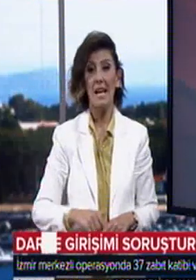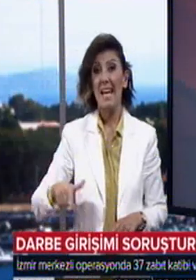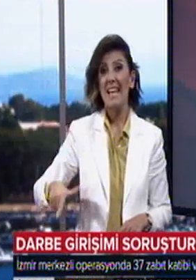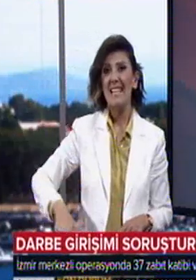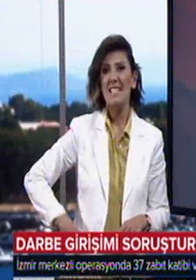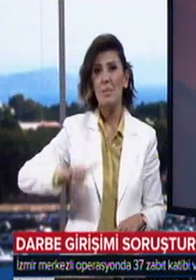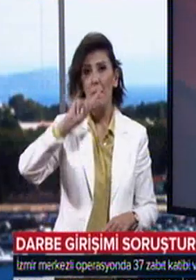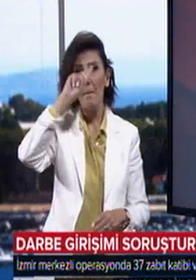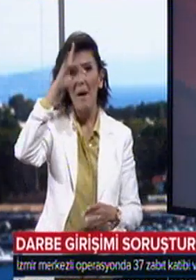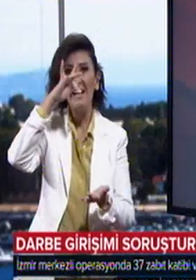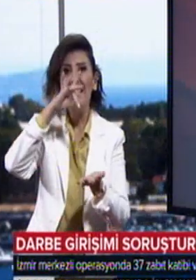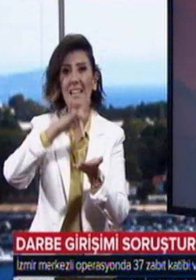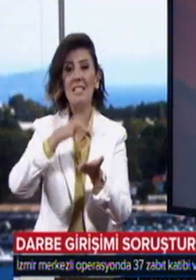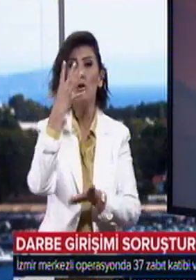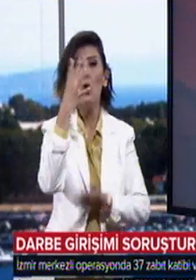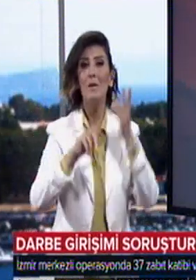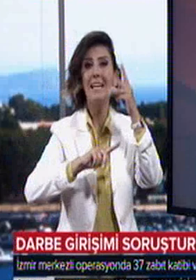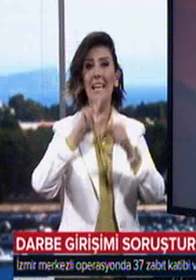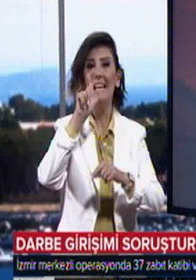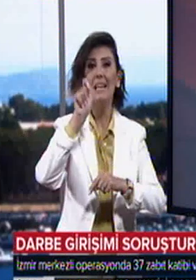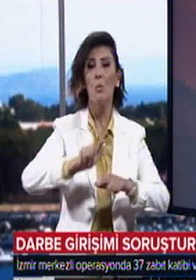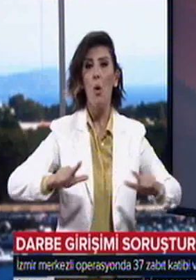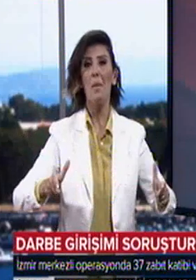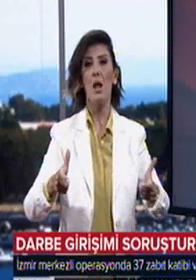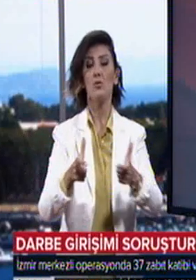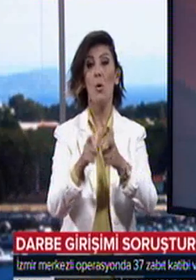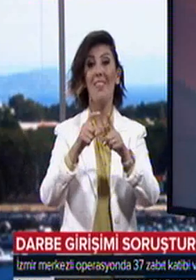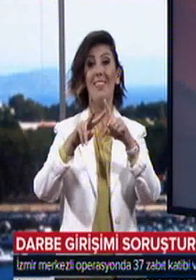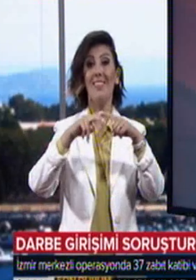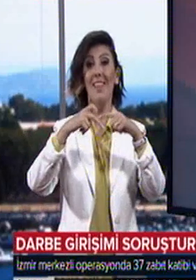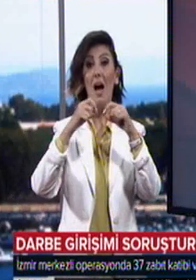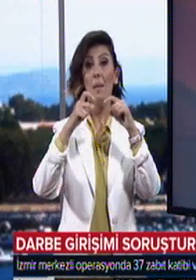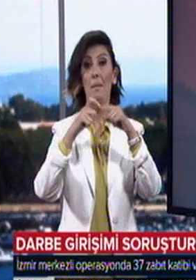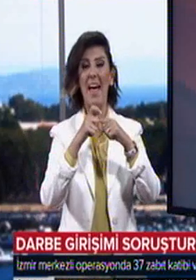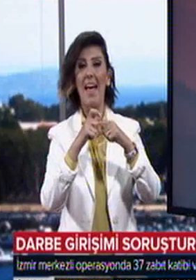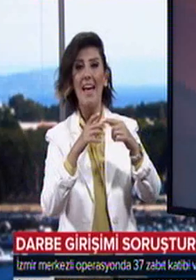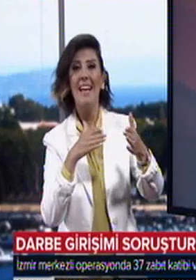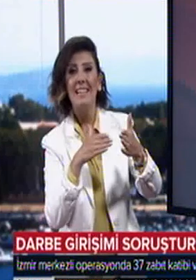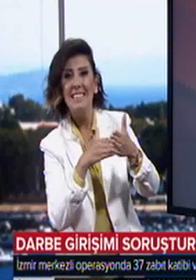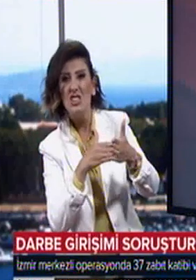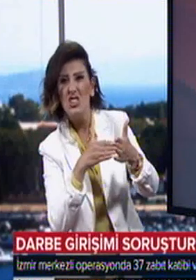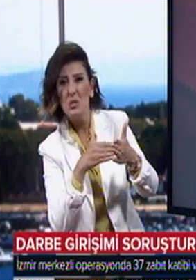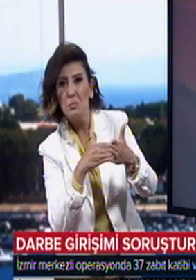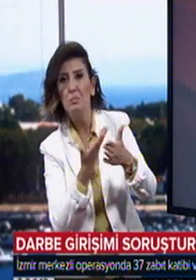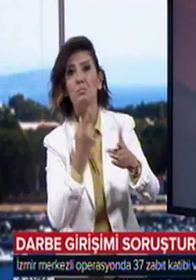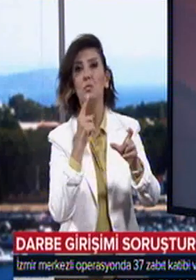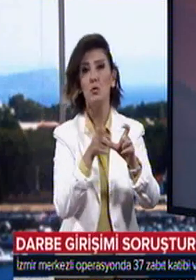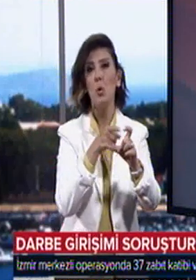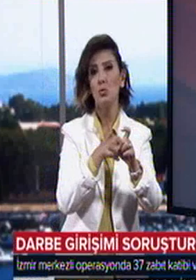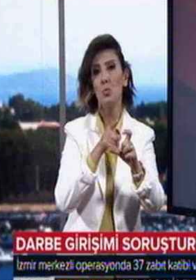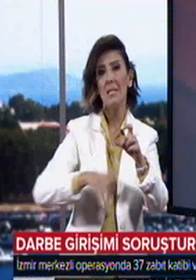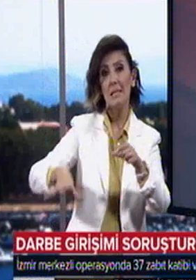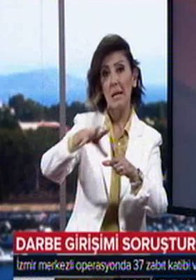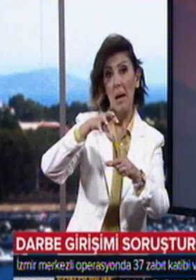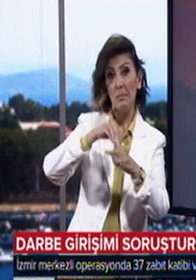İzmir merkezli 4 ilde düzenlenen operasyonda darbe girişimi soruşturması kapsamında tutuklanan şüphelilere